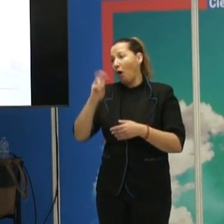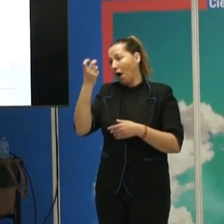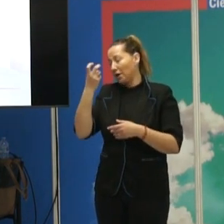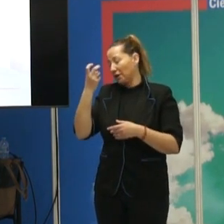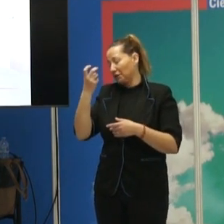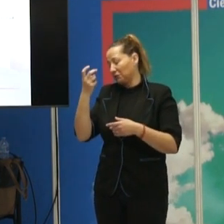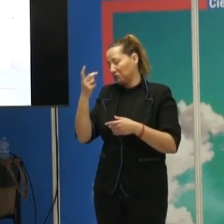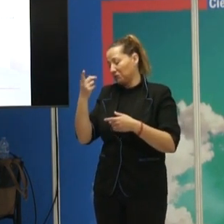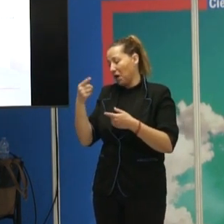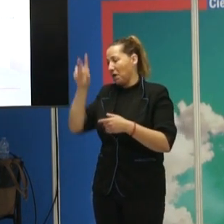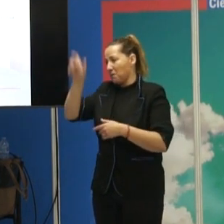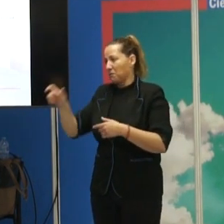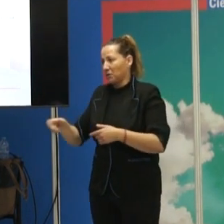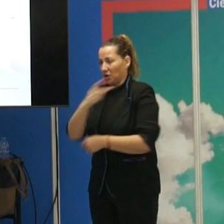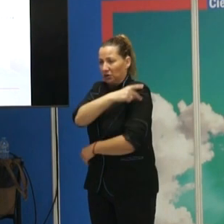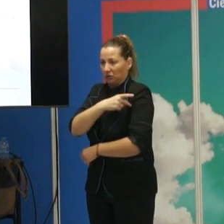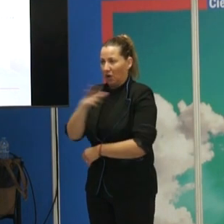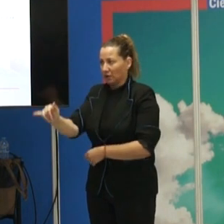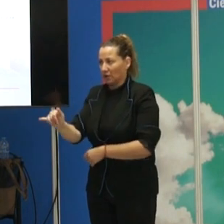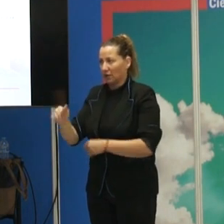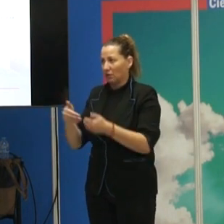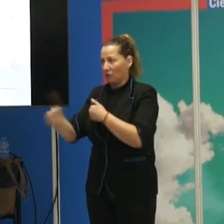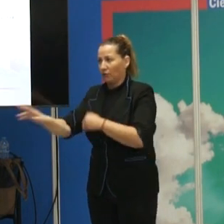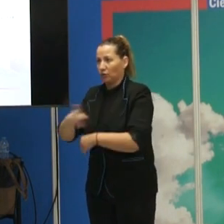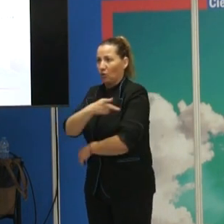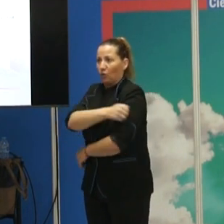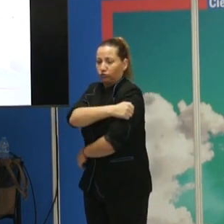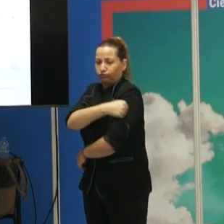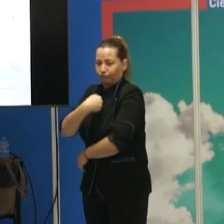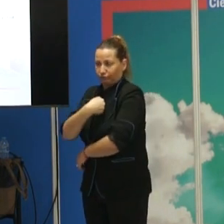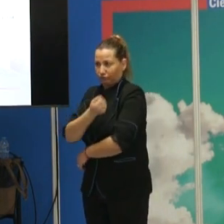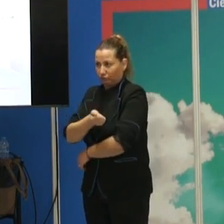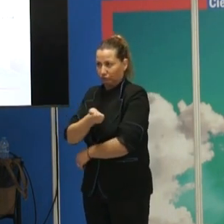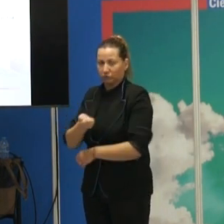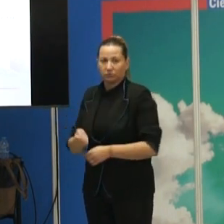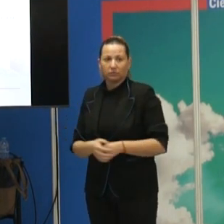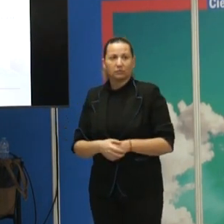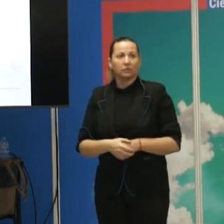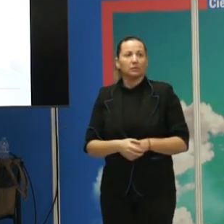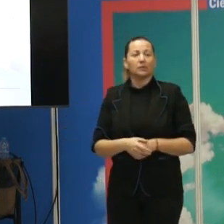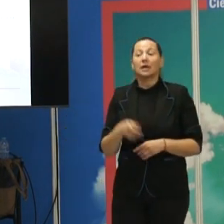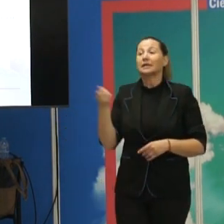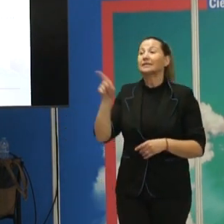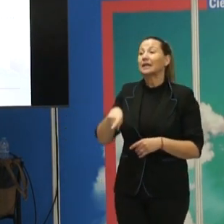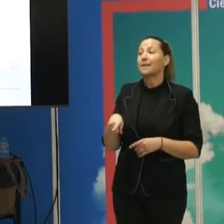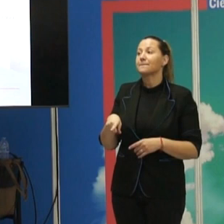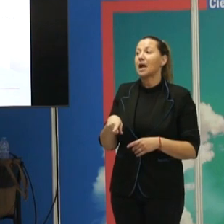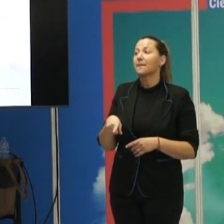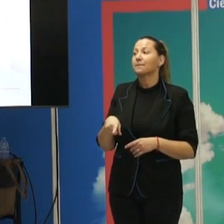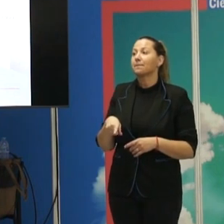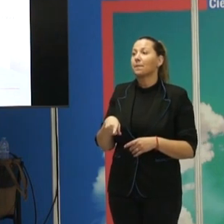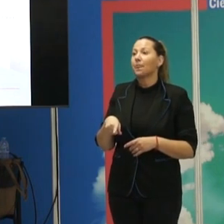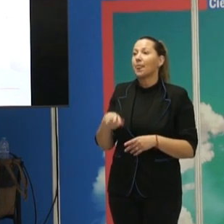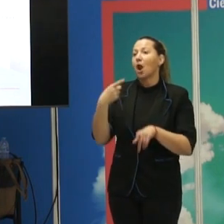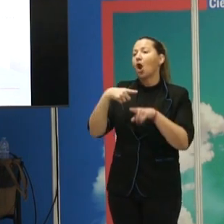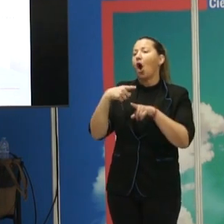hay manera de borrarlos. Las formas de organización social también son elementos que suelen aparecer en los grupos de identidad o los